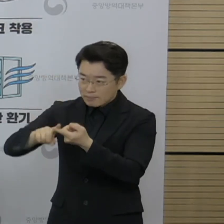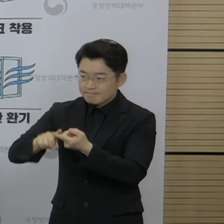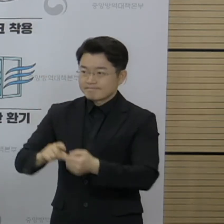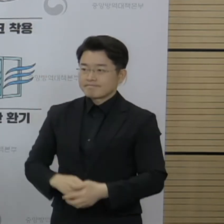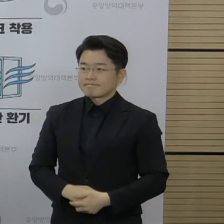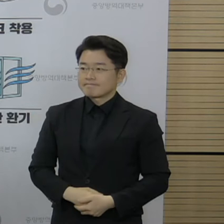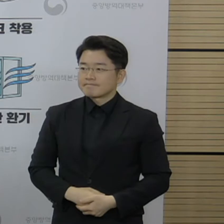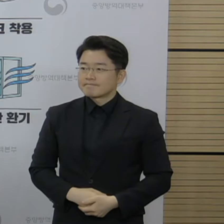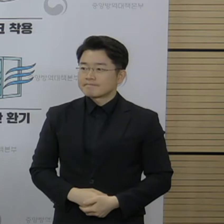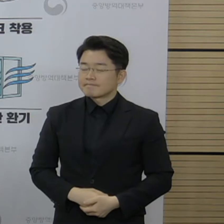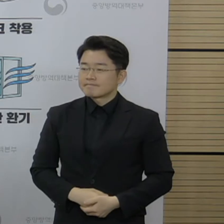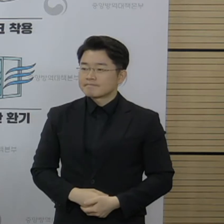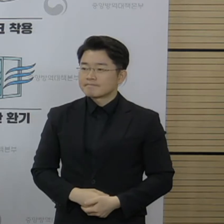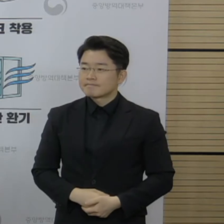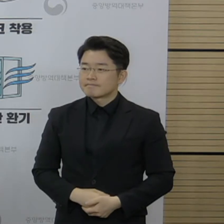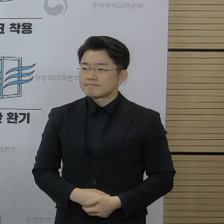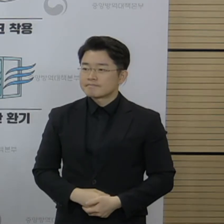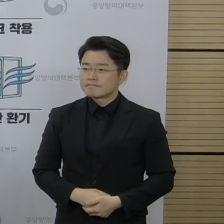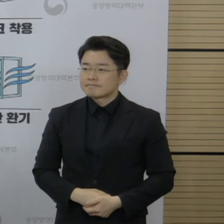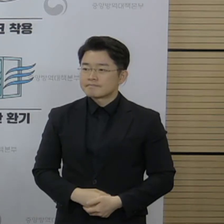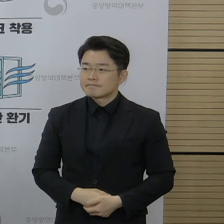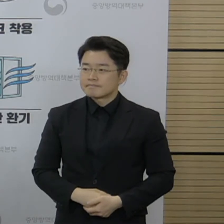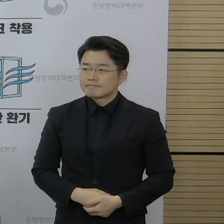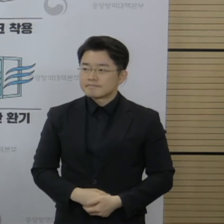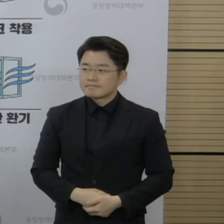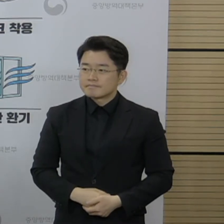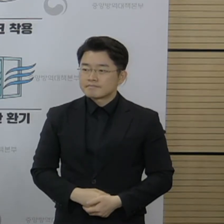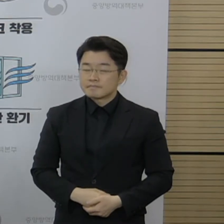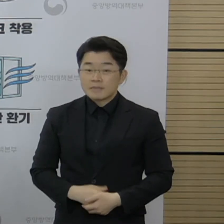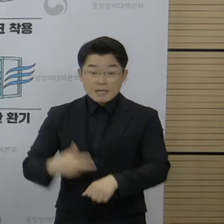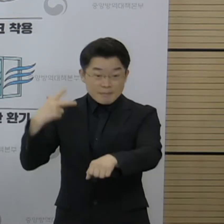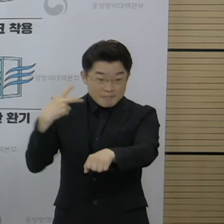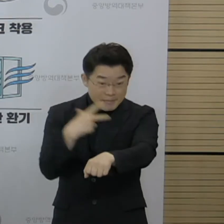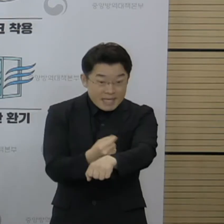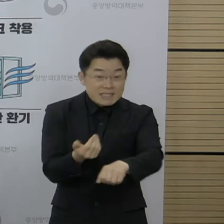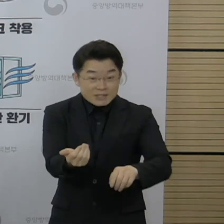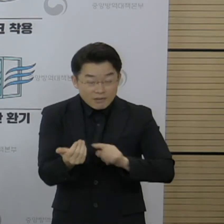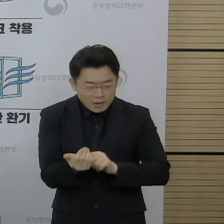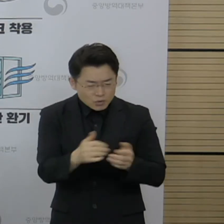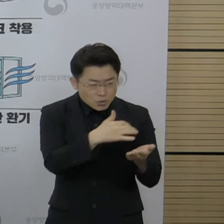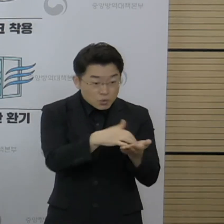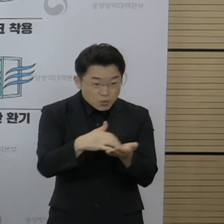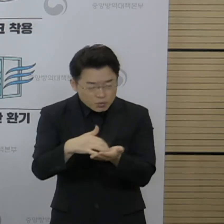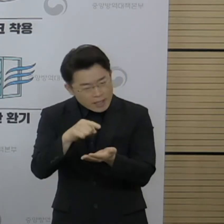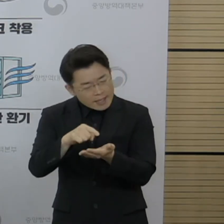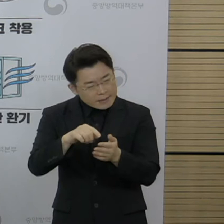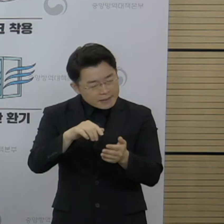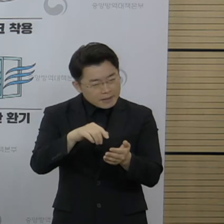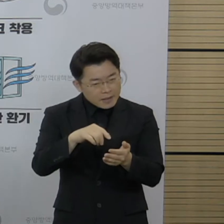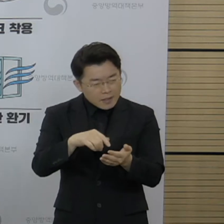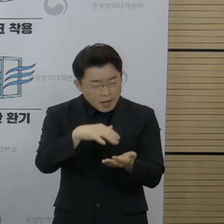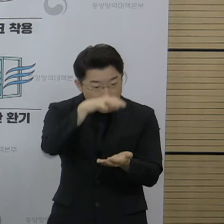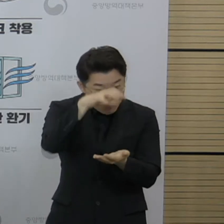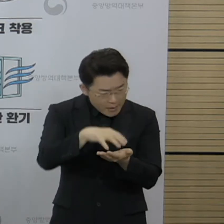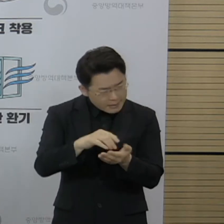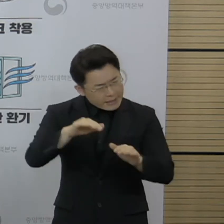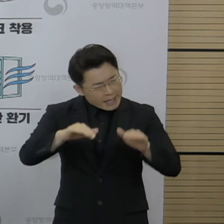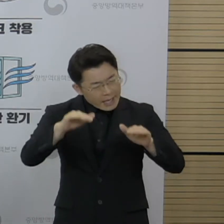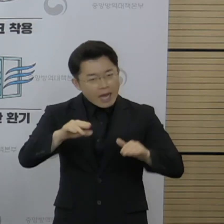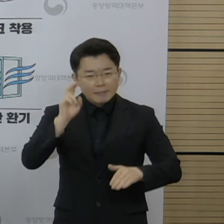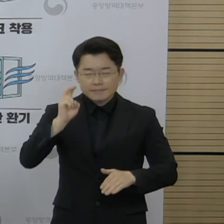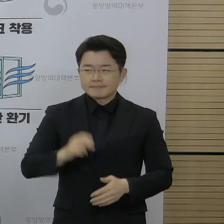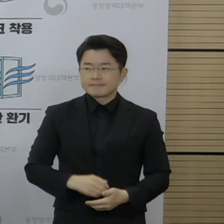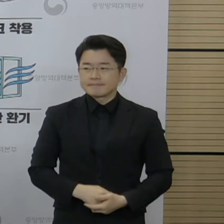실제 접종 전에 현행화해서 숫자는 조금 변동될 수 있는 그런 상황입니다.